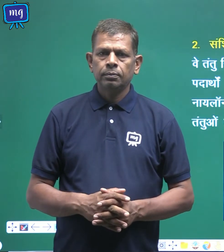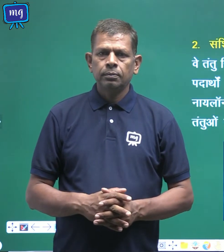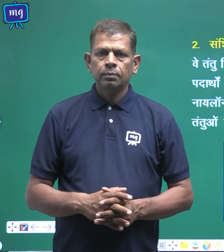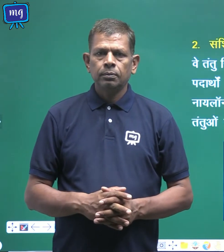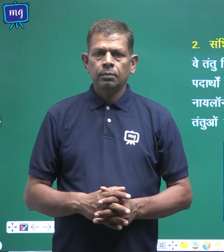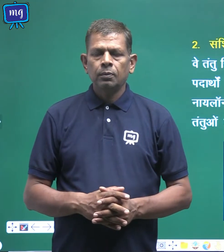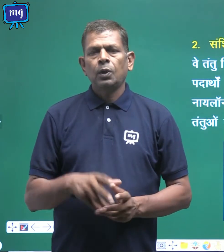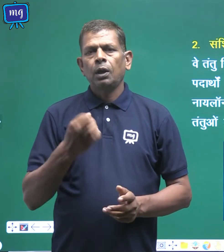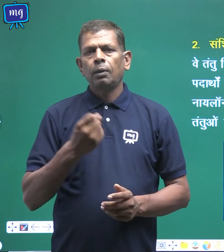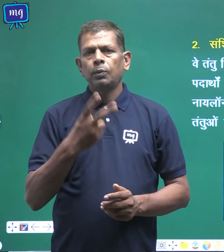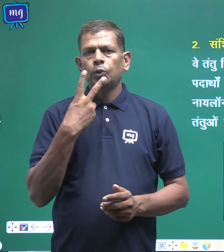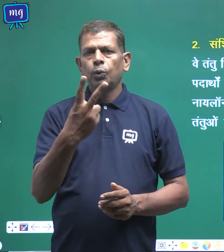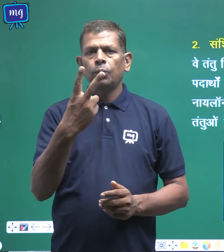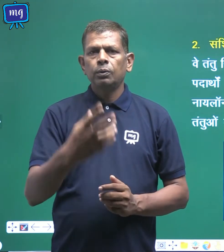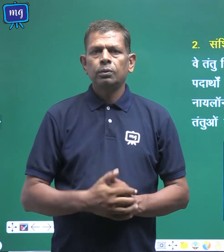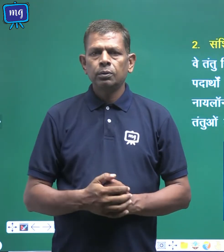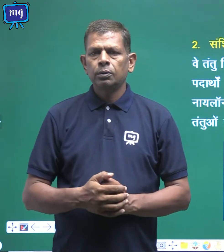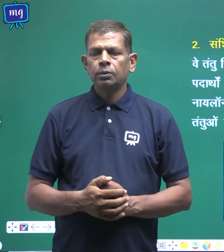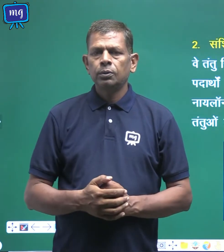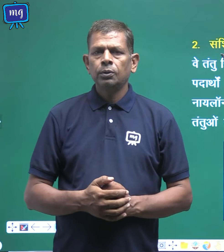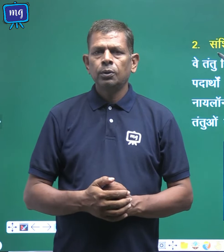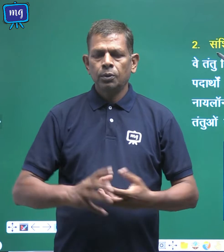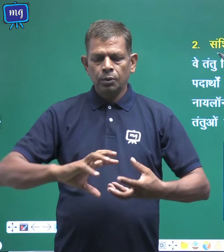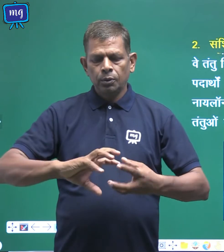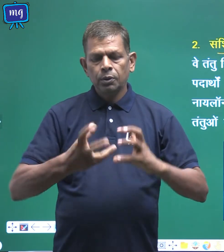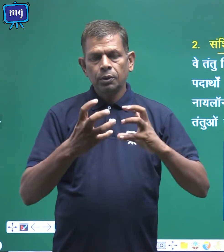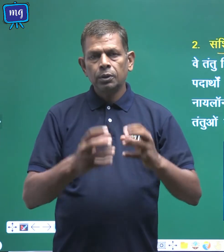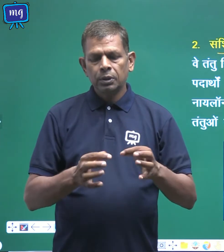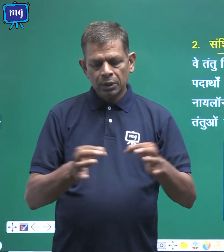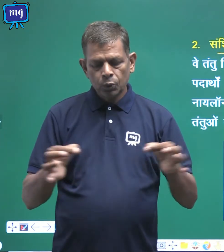नमबर दो संश्लिष्ट तन्तु